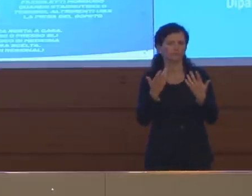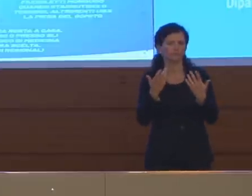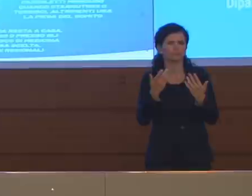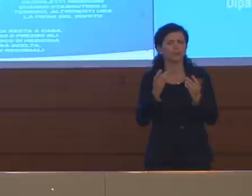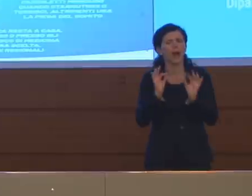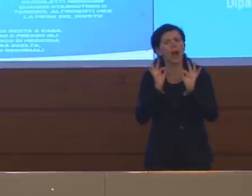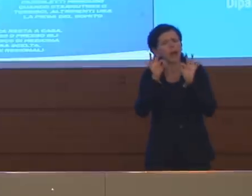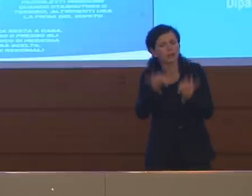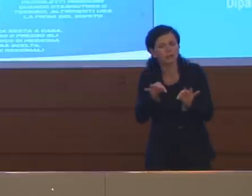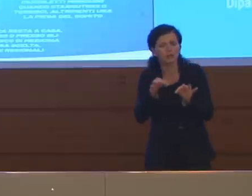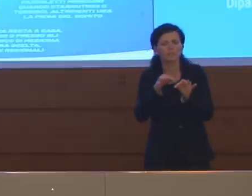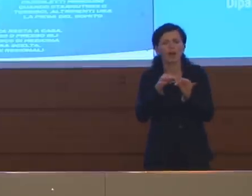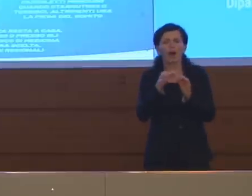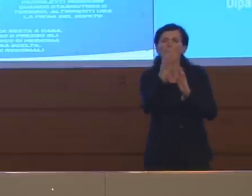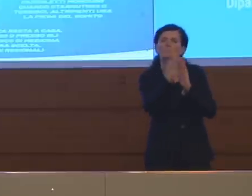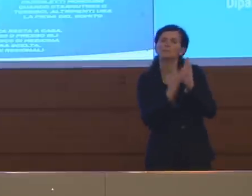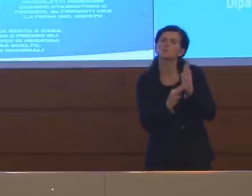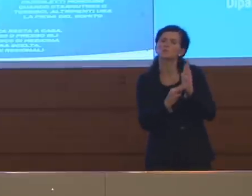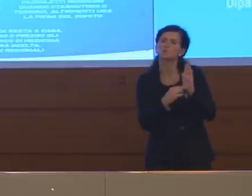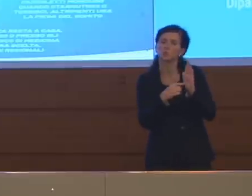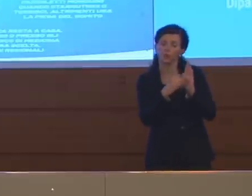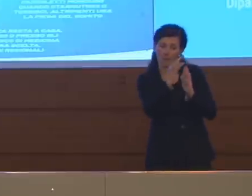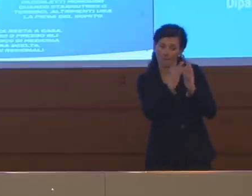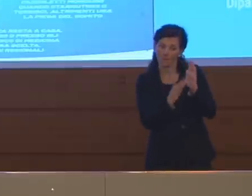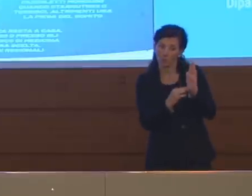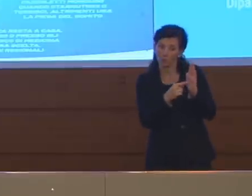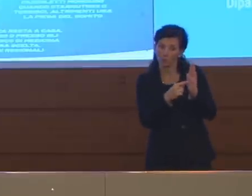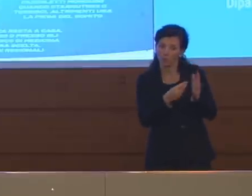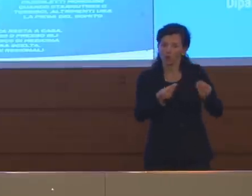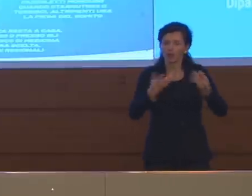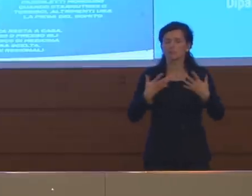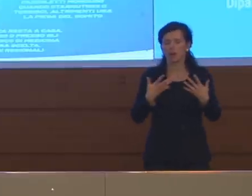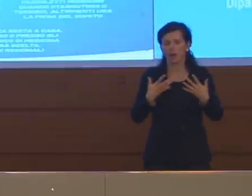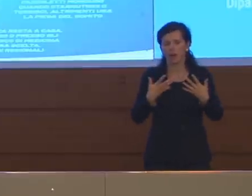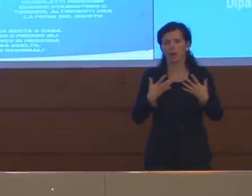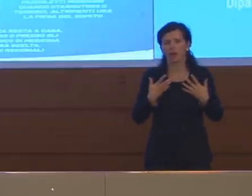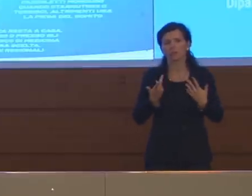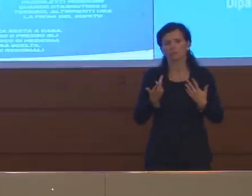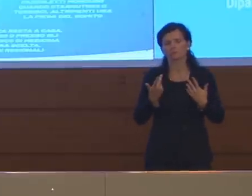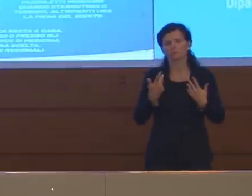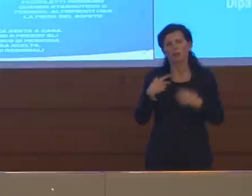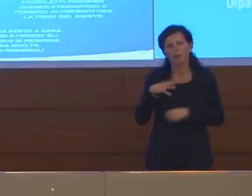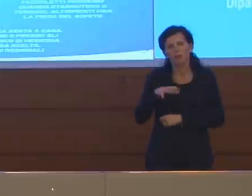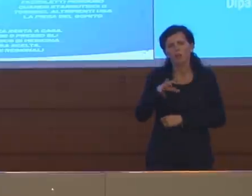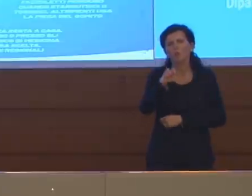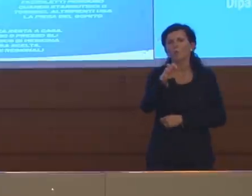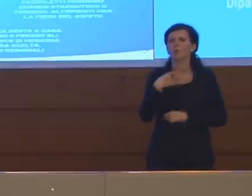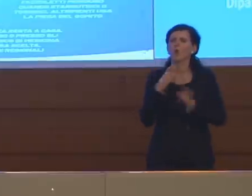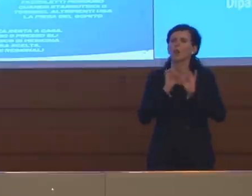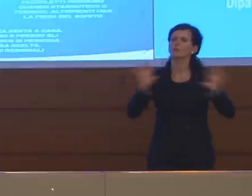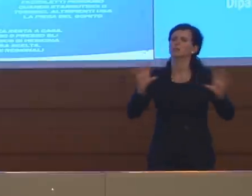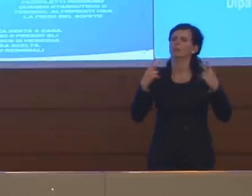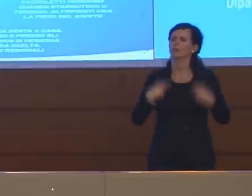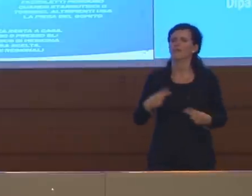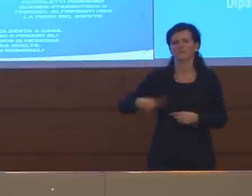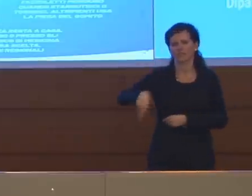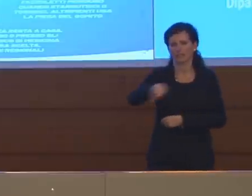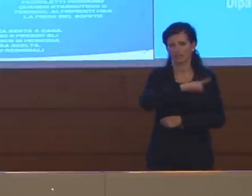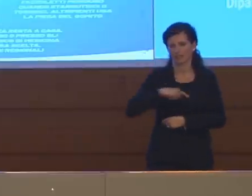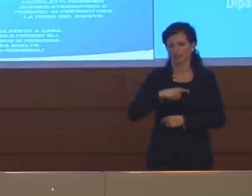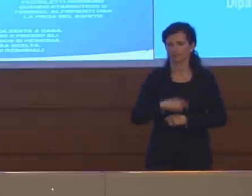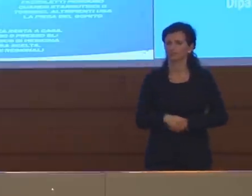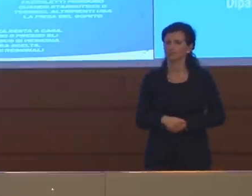ulteriori misure che ci consentano di recuperare tutti i gradi di libertà che riusciamo a recuperare.